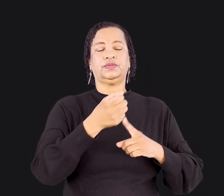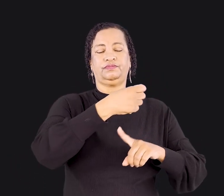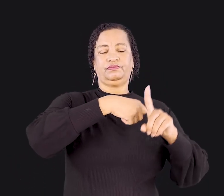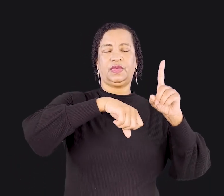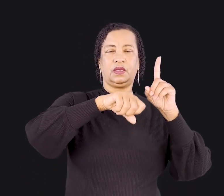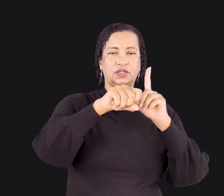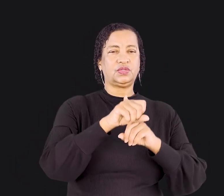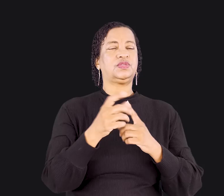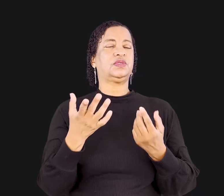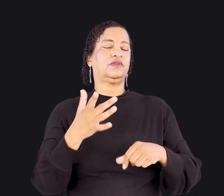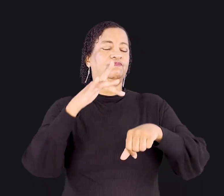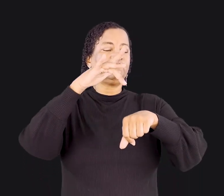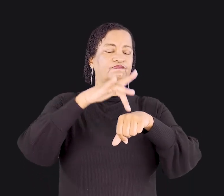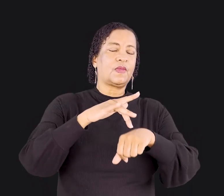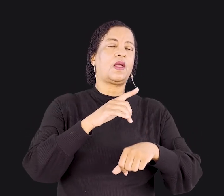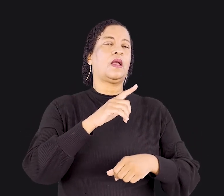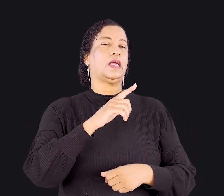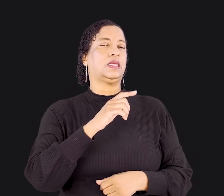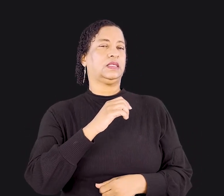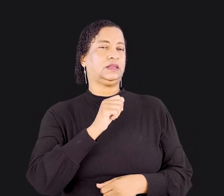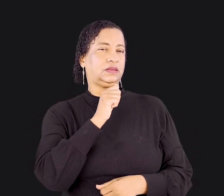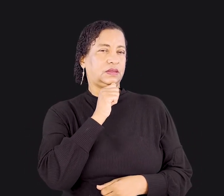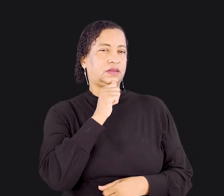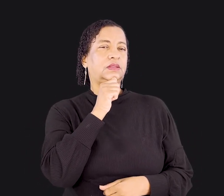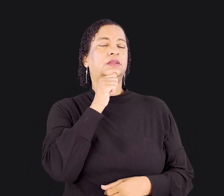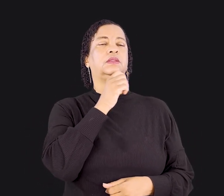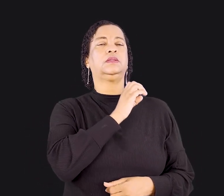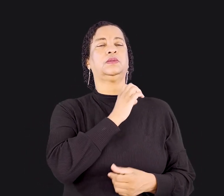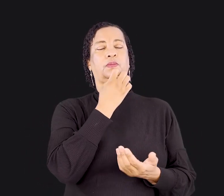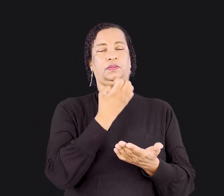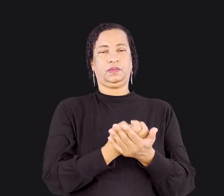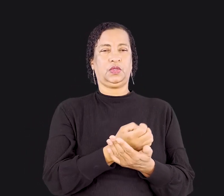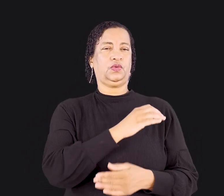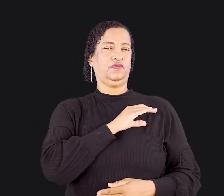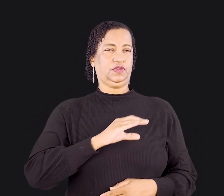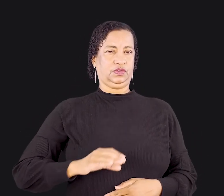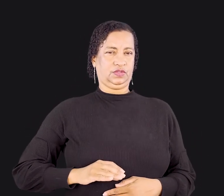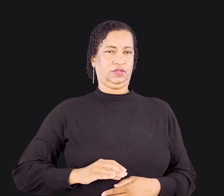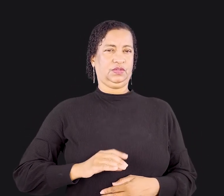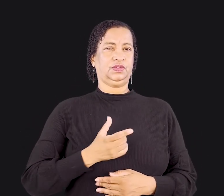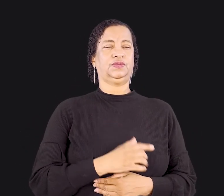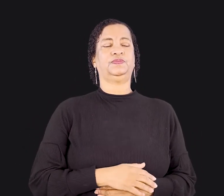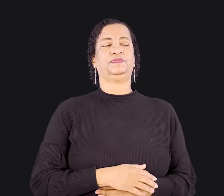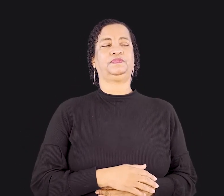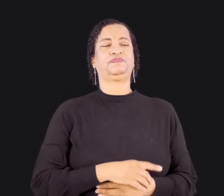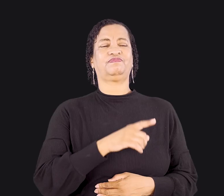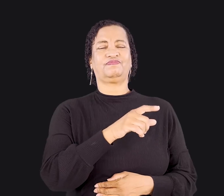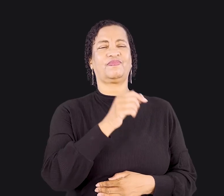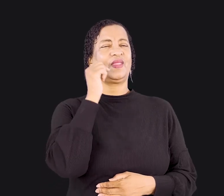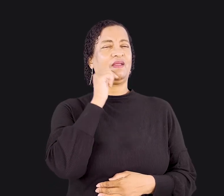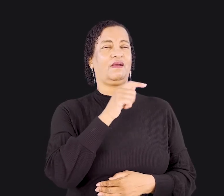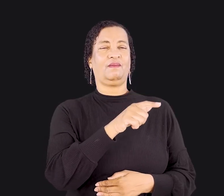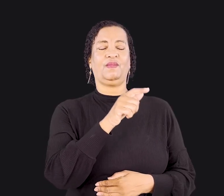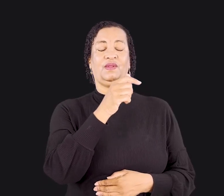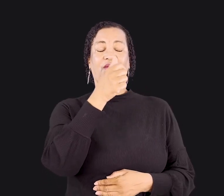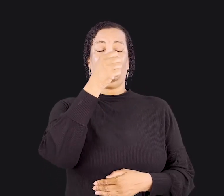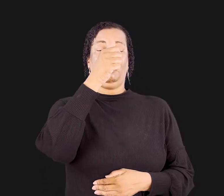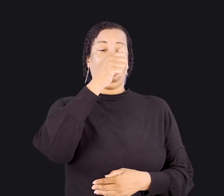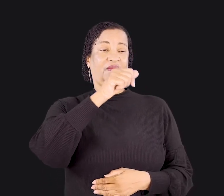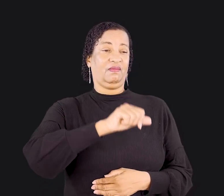ainda não foi alcançada pelo Evangelho de Cristo, a situação da mulher é deplorável. Quando os tradutores